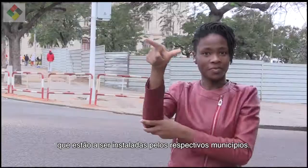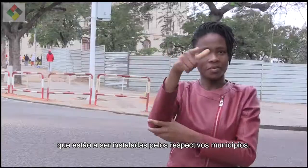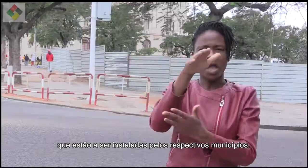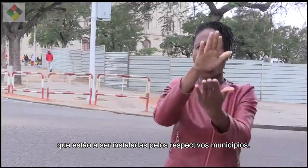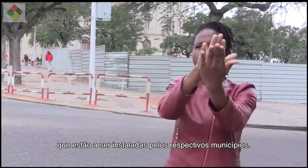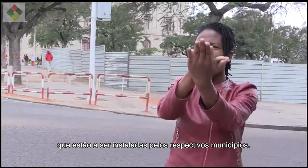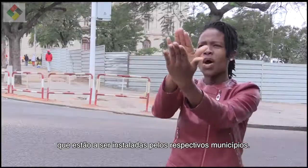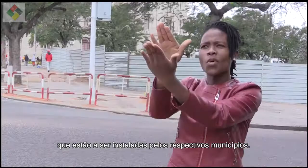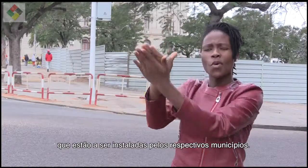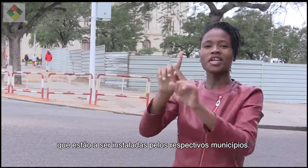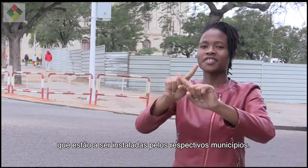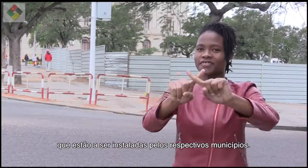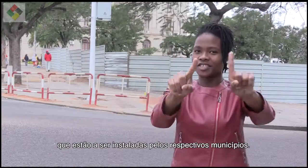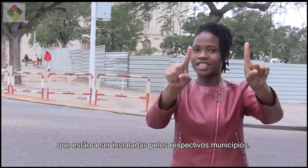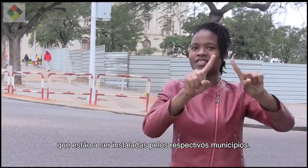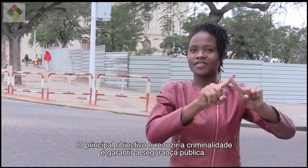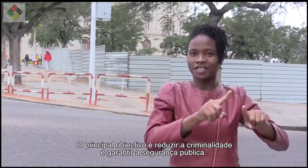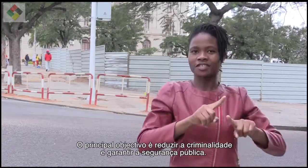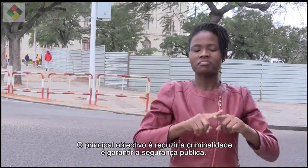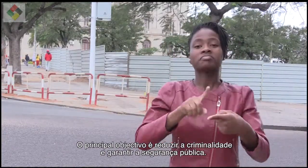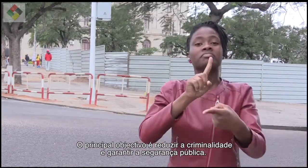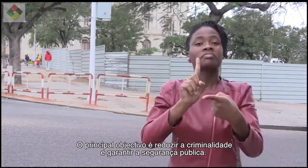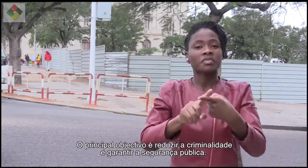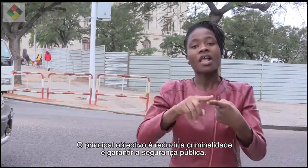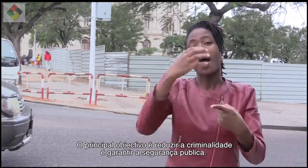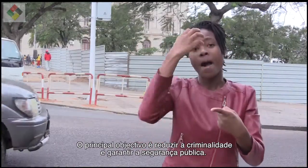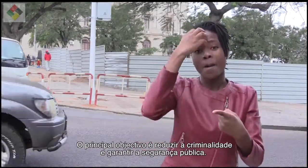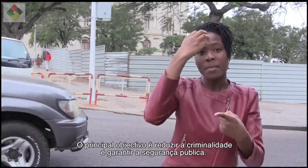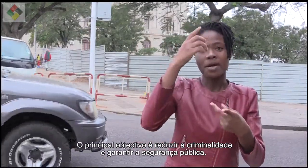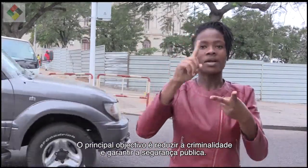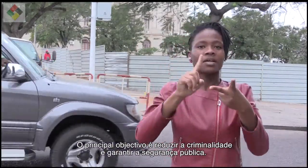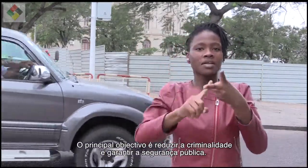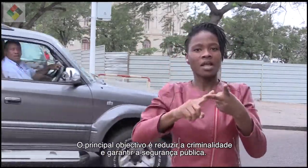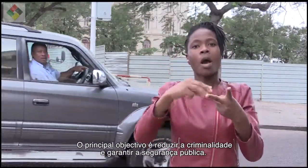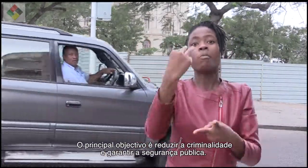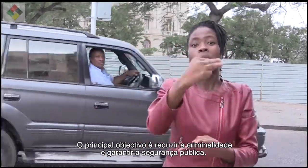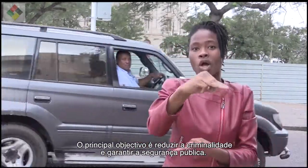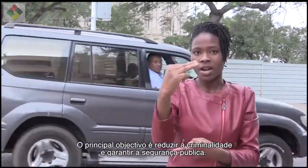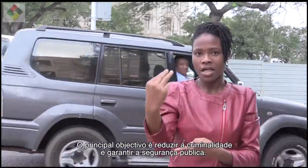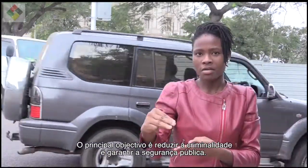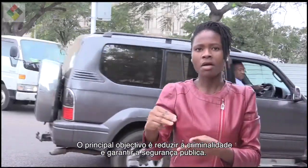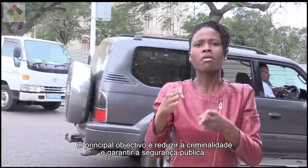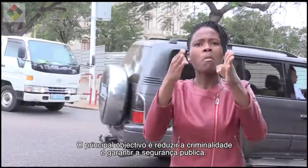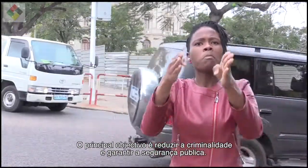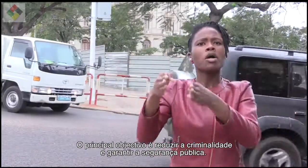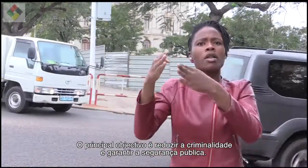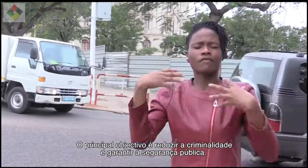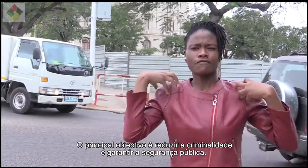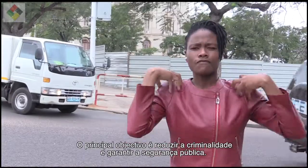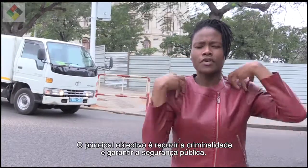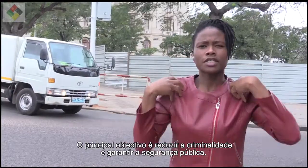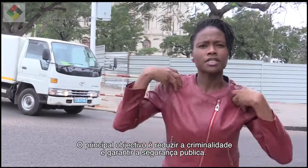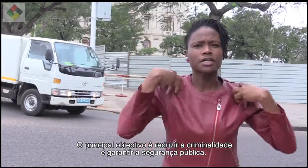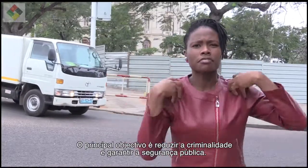pelos municípios. O principal objetivo é reduzir a criminalidade e garantir a segurança pública.